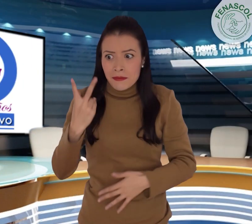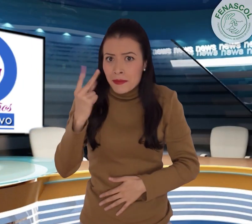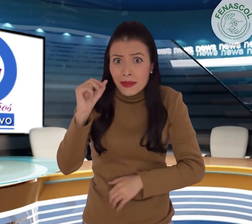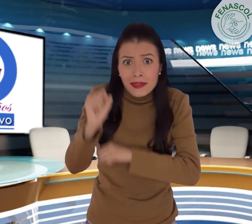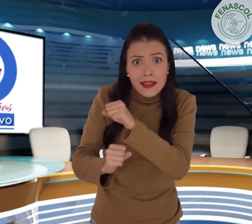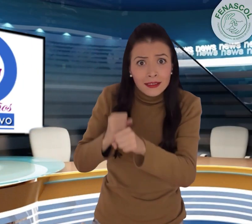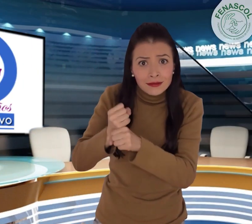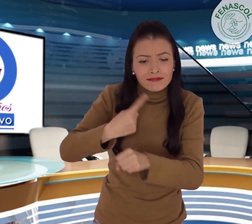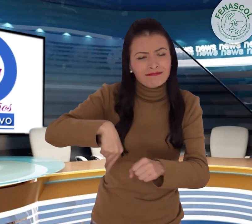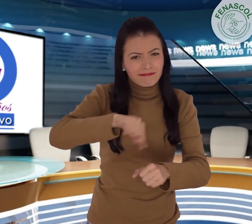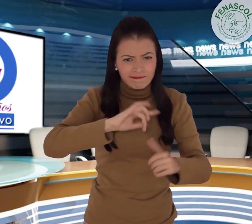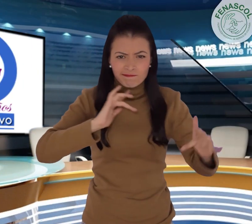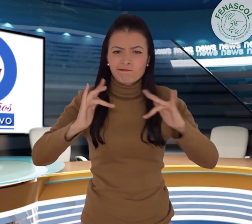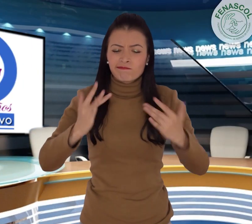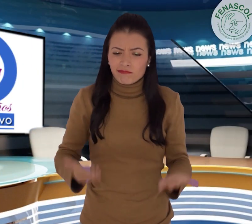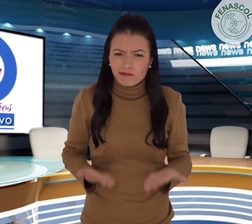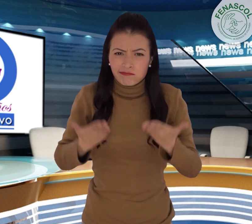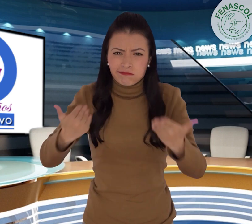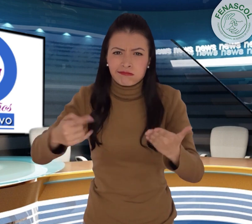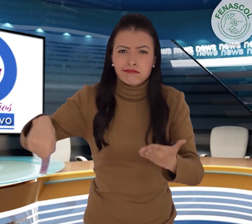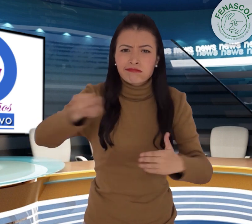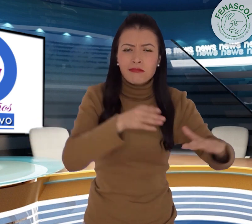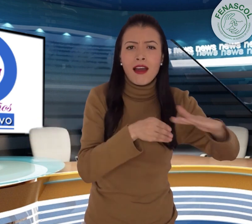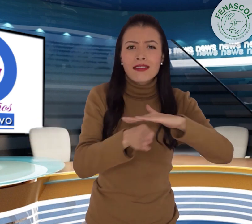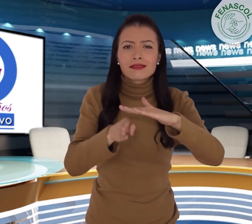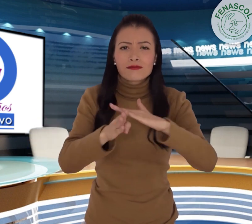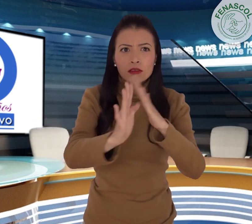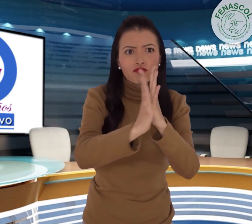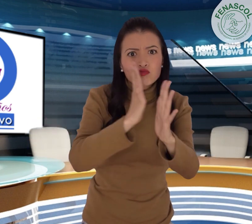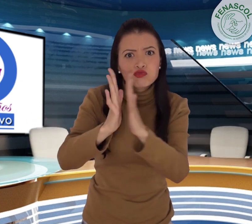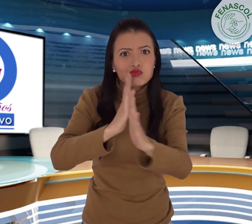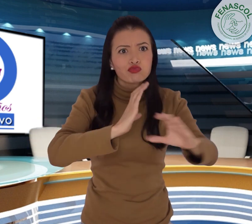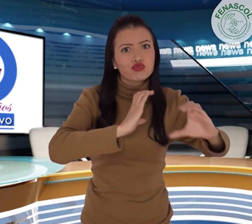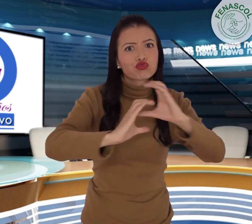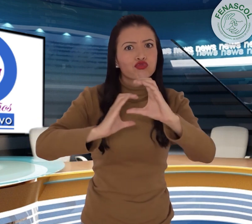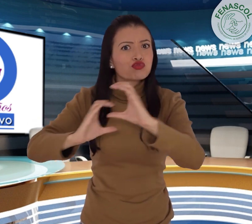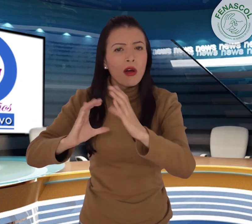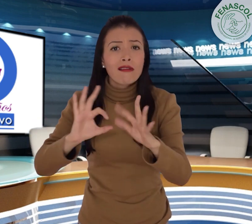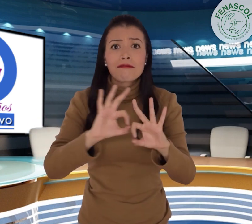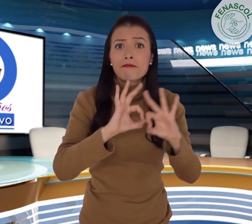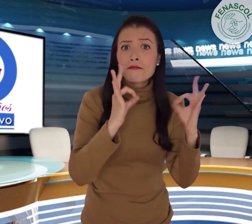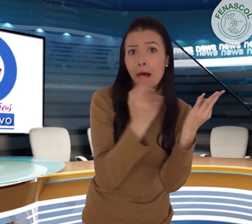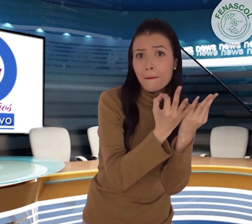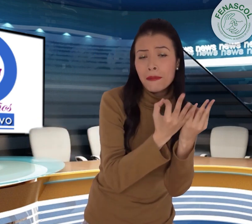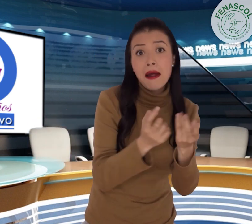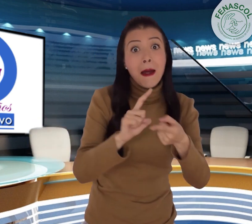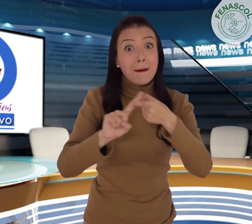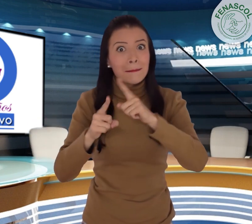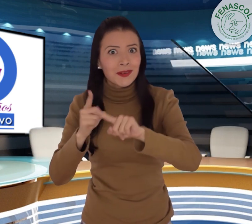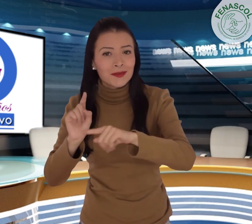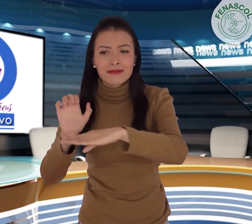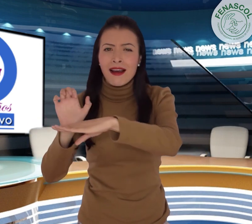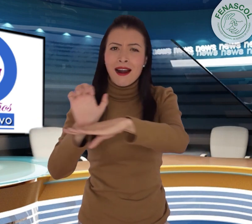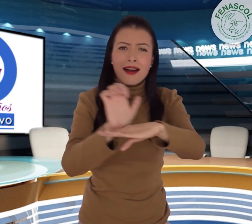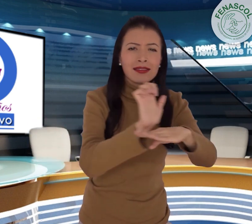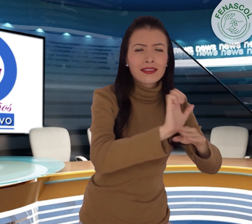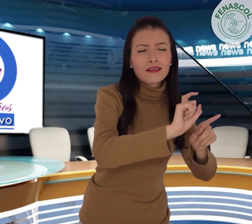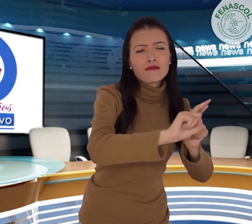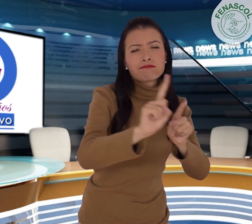Desde hace 20 años, Centro de Relevo ha facilitado el acceso a la información y la comunicación, permitiendo interactuar con familiares,